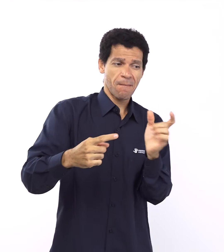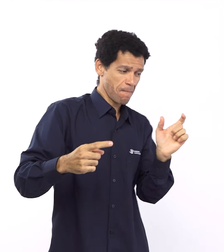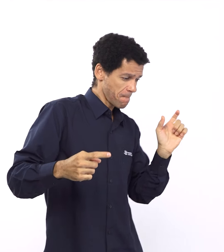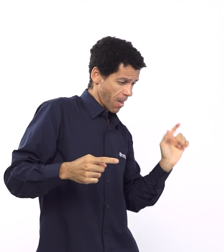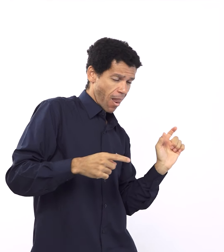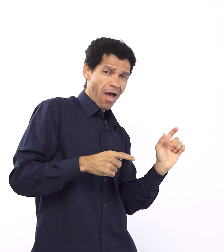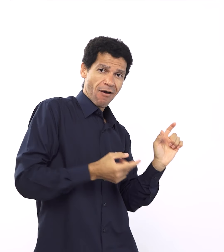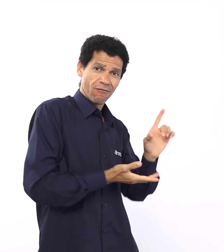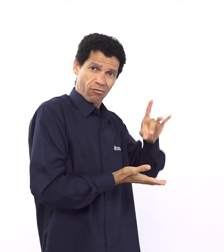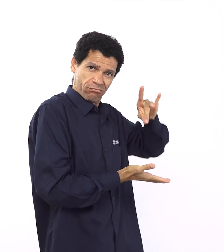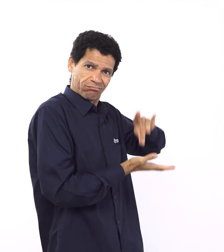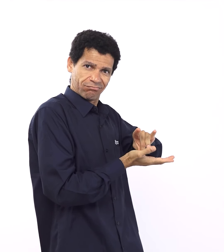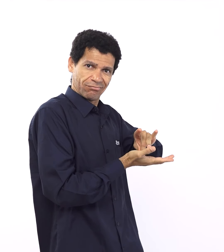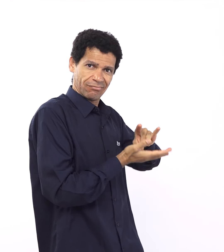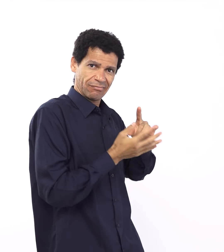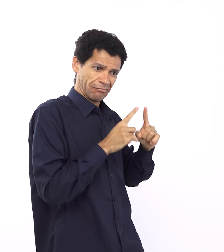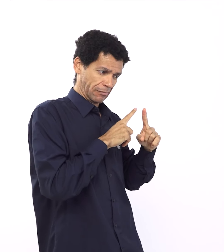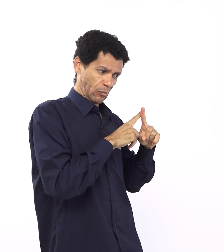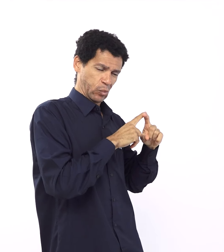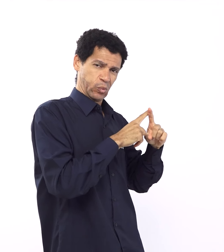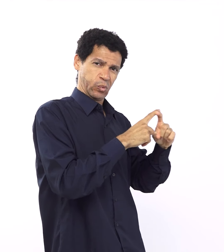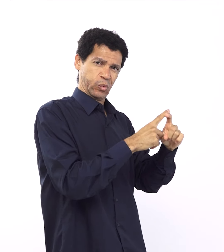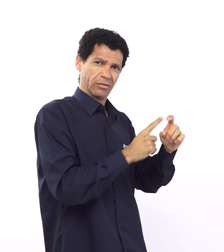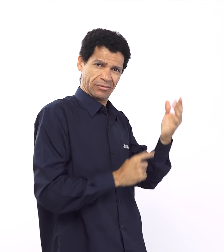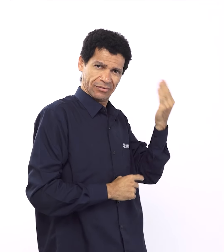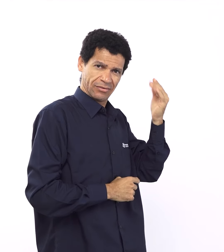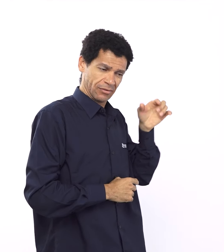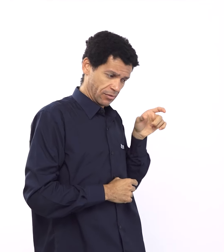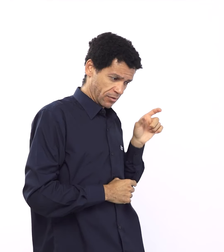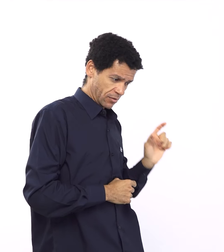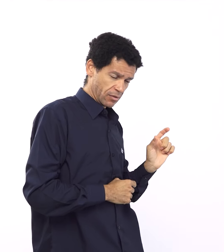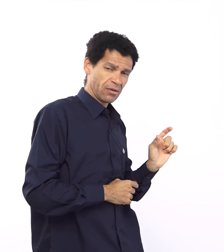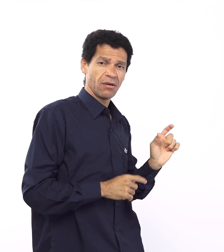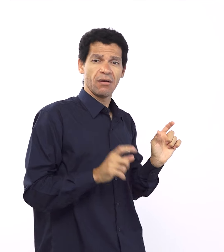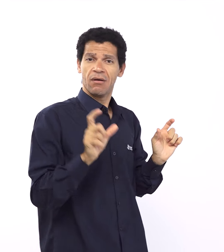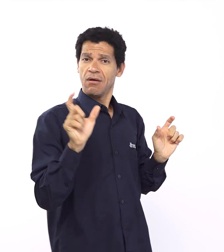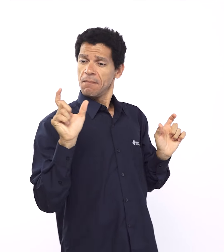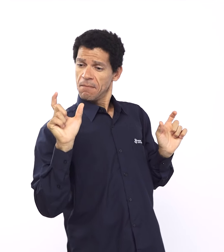povo. Então, de novo, né? A seriedade desse compromisso, que é como se fosse